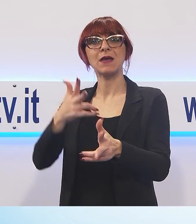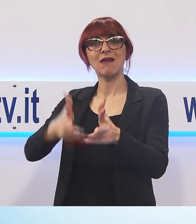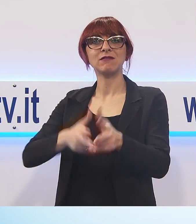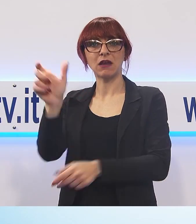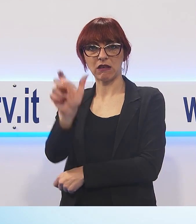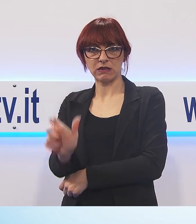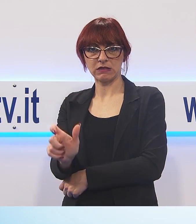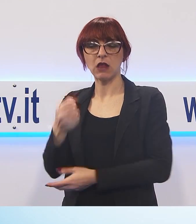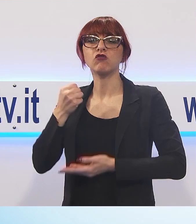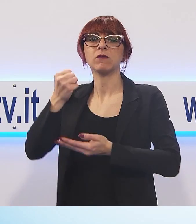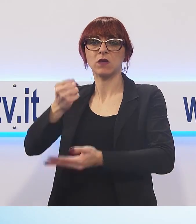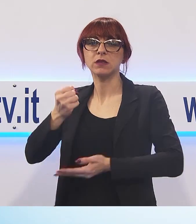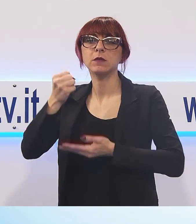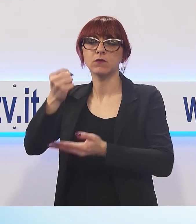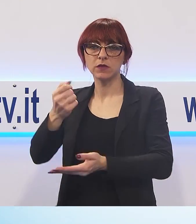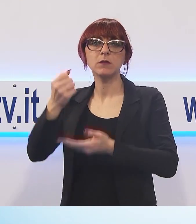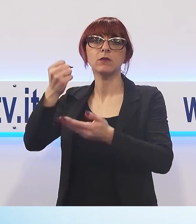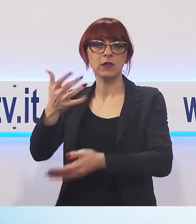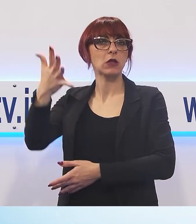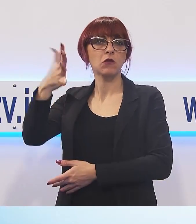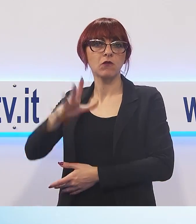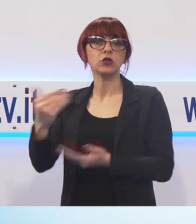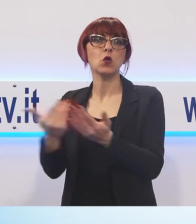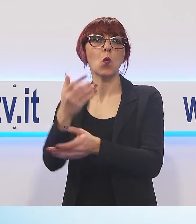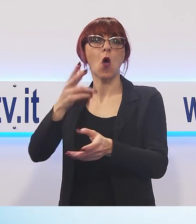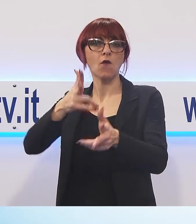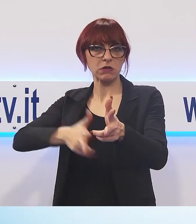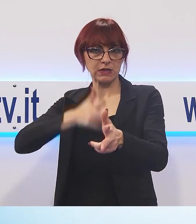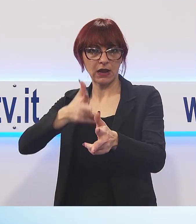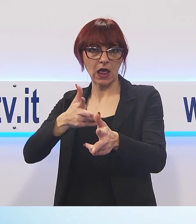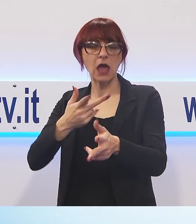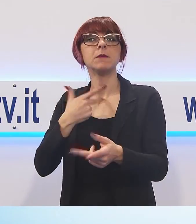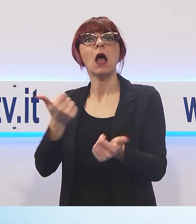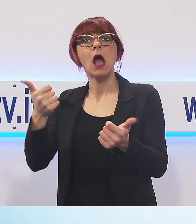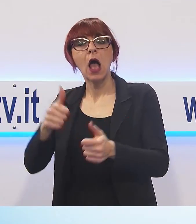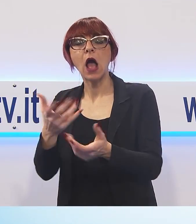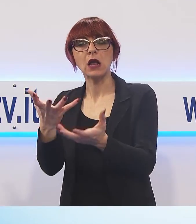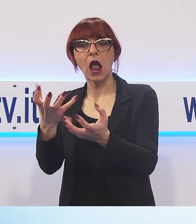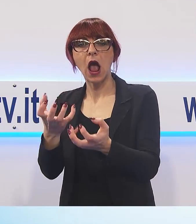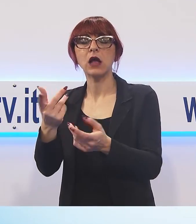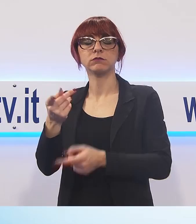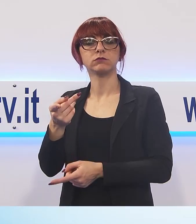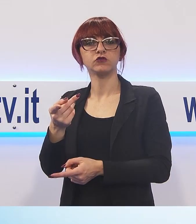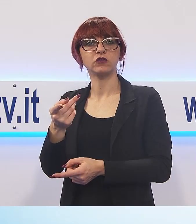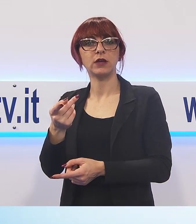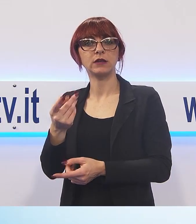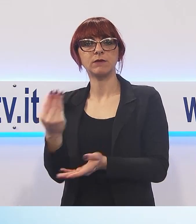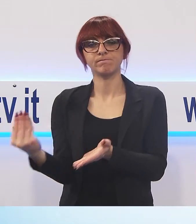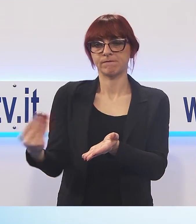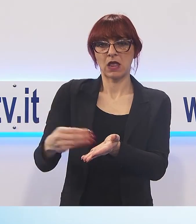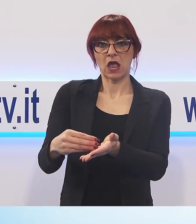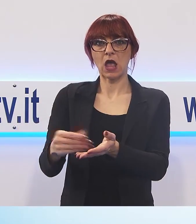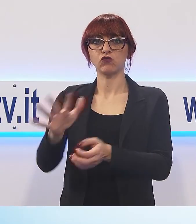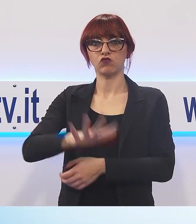nuovi mezzi in particolare. Il fatto che sia stata accolta questa mozione per inserire in